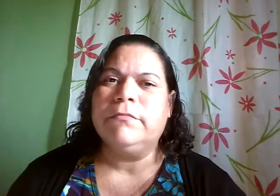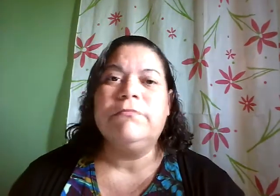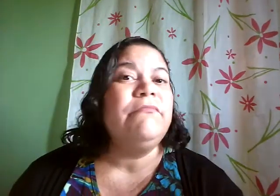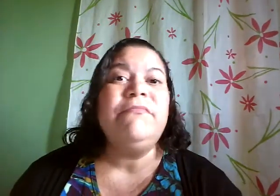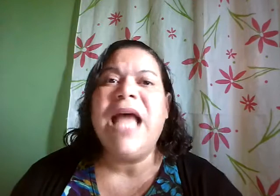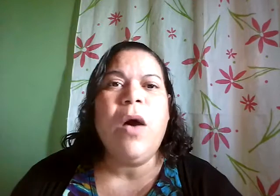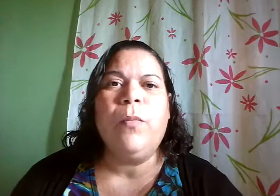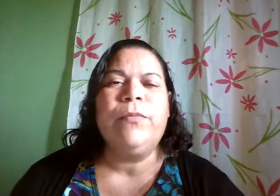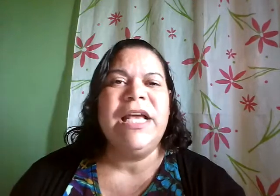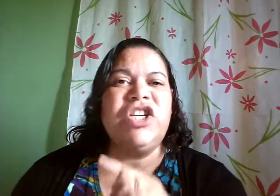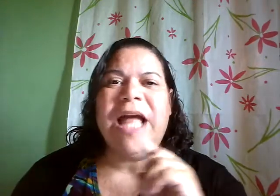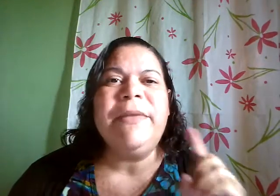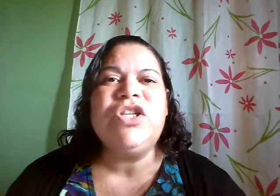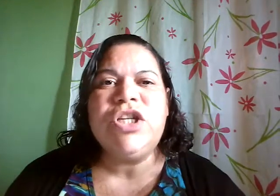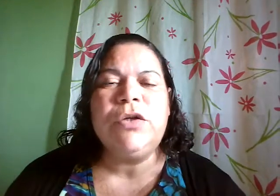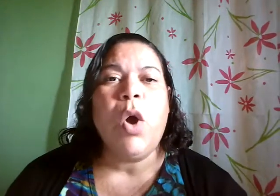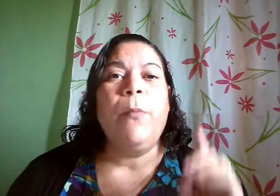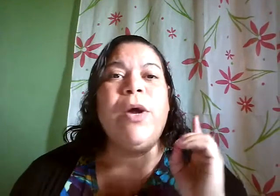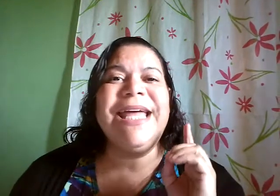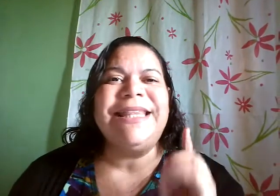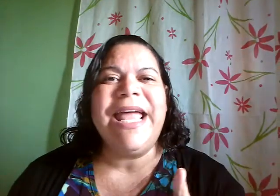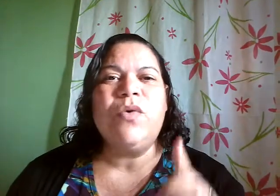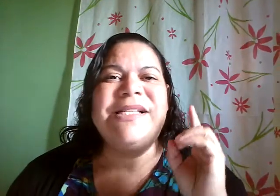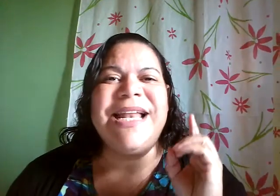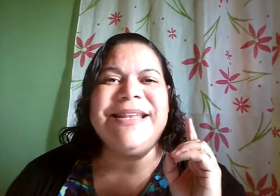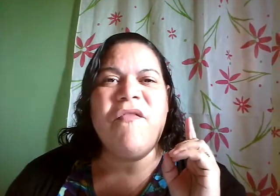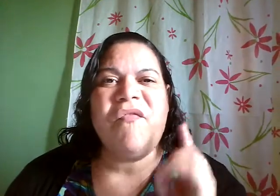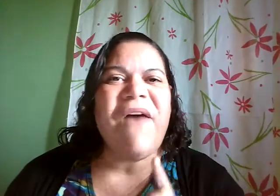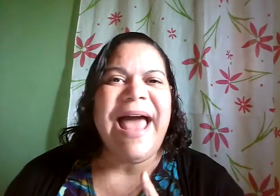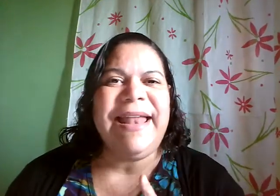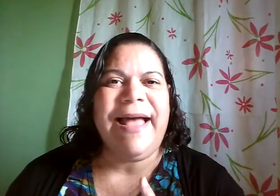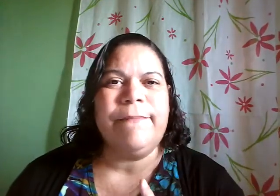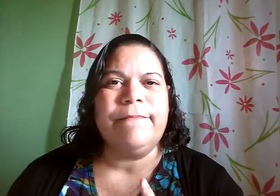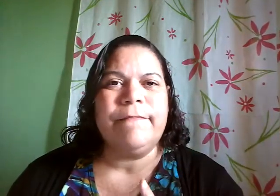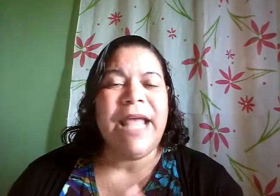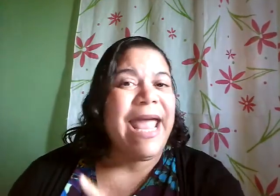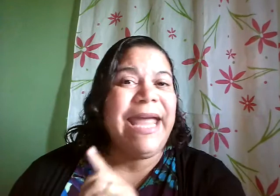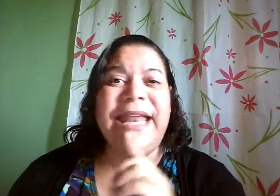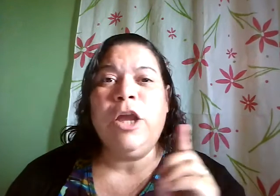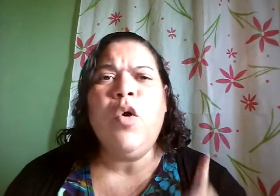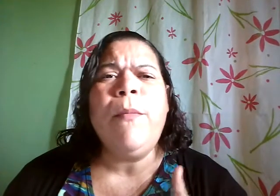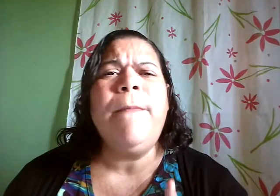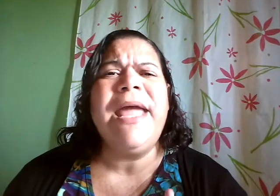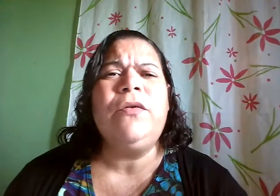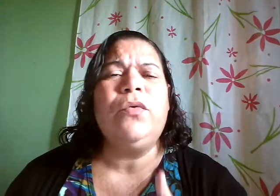não está mentindo, porque Deus, Ele não falha. Em nenhum momento,